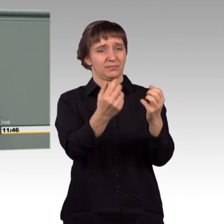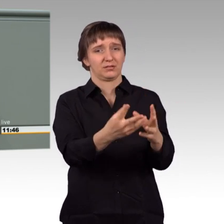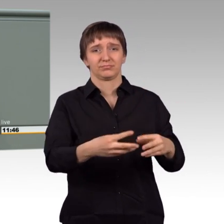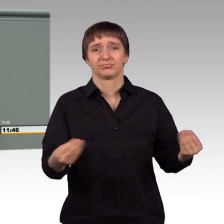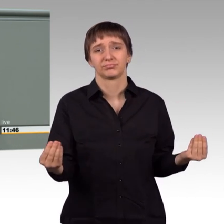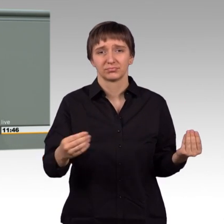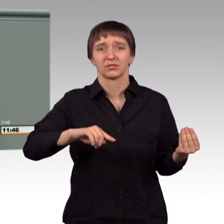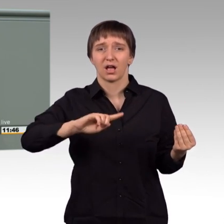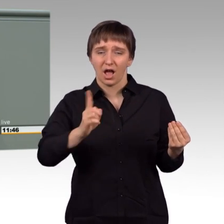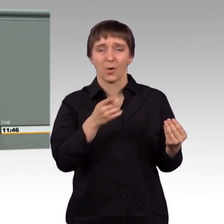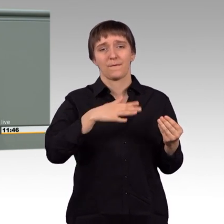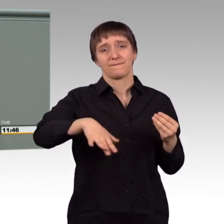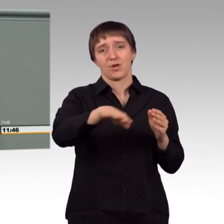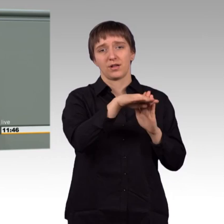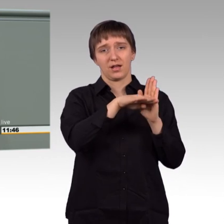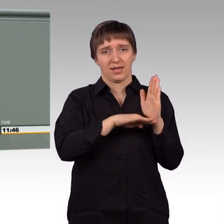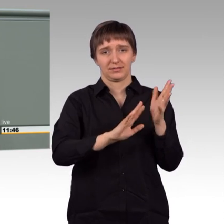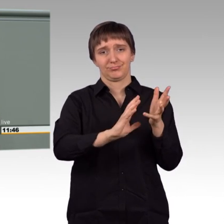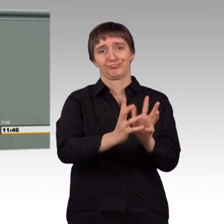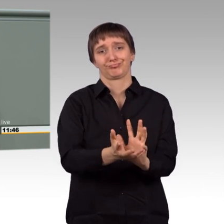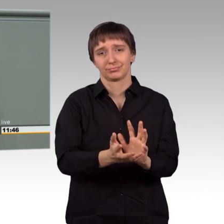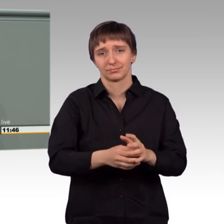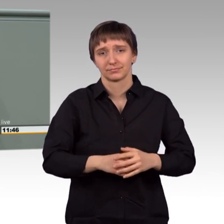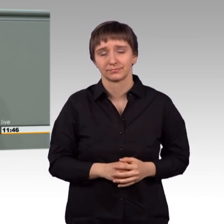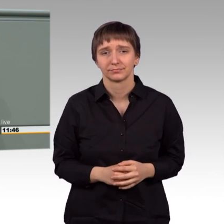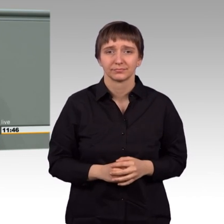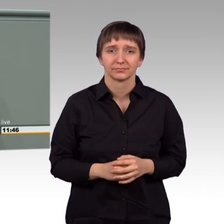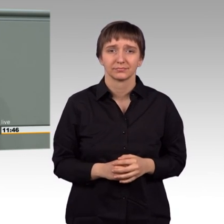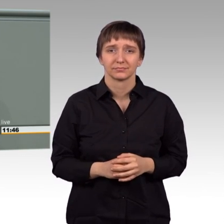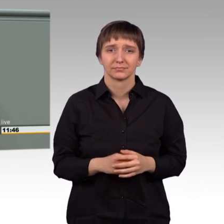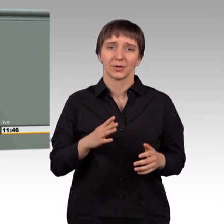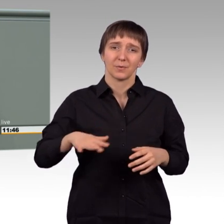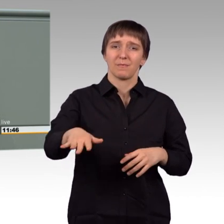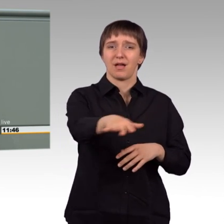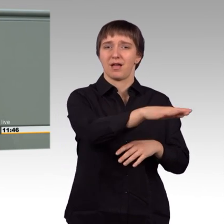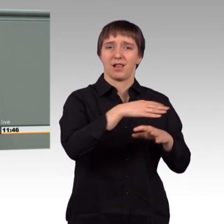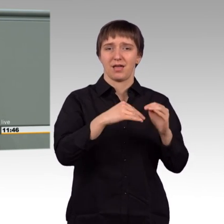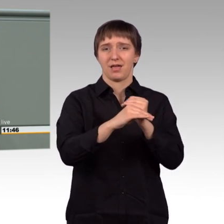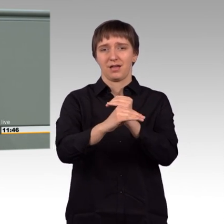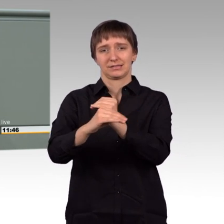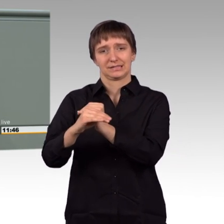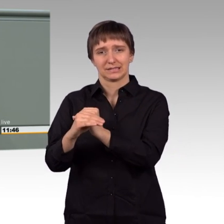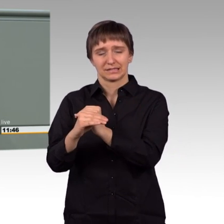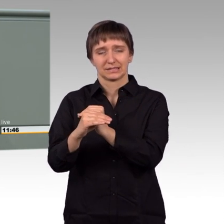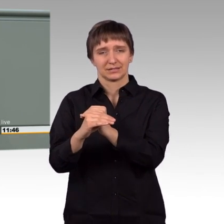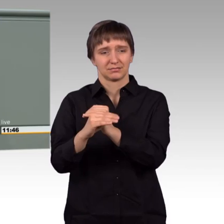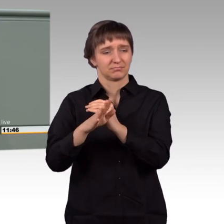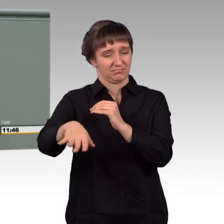Erosion des Völkerrechts. Überall in diesen Ländern wird mit Waffen aus deutscher Produktion